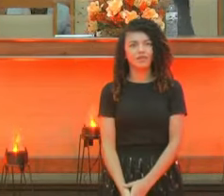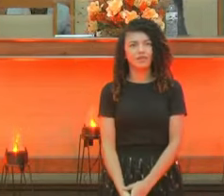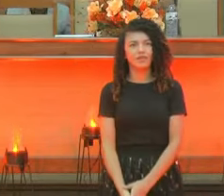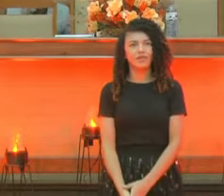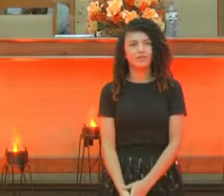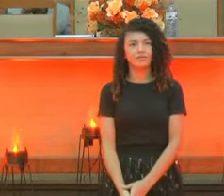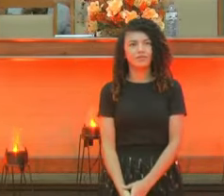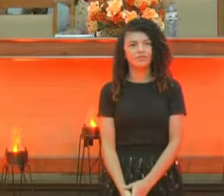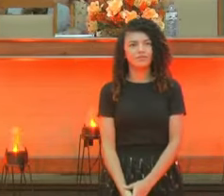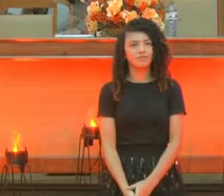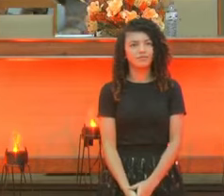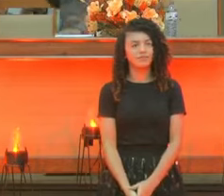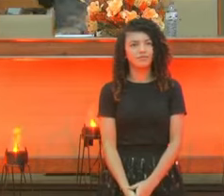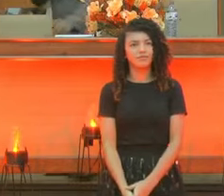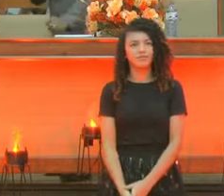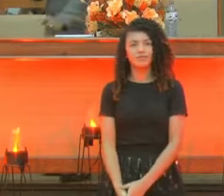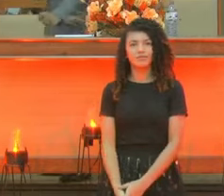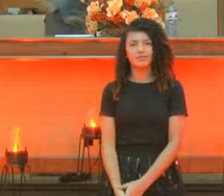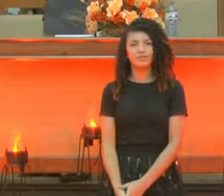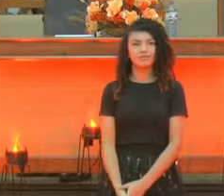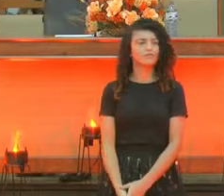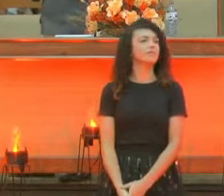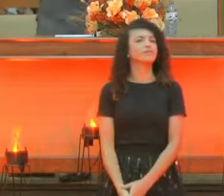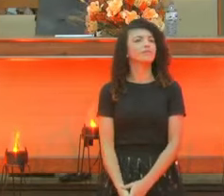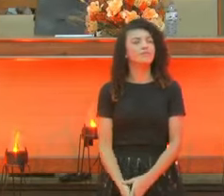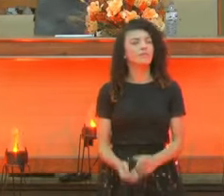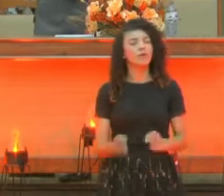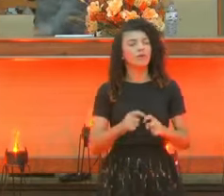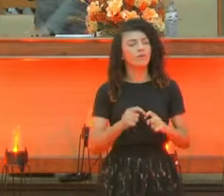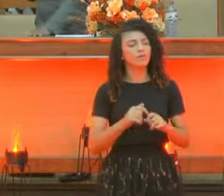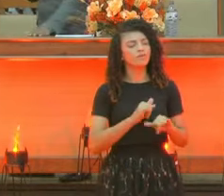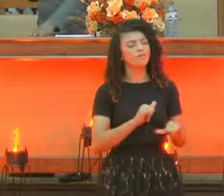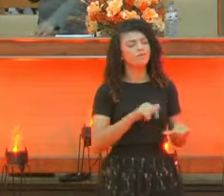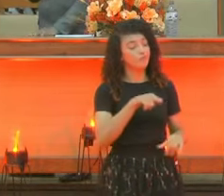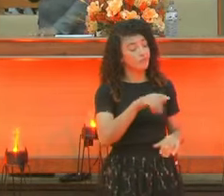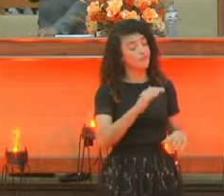Oh, rapaz. O médico olha para ti e diz, tu está doente.